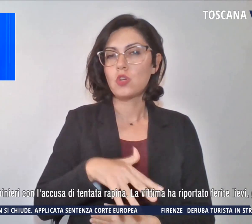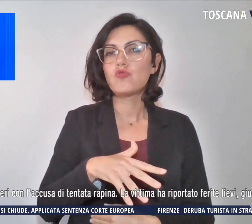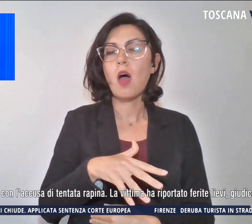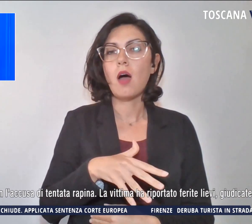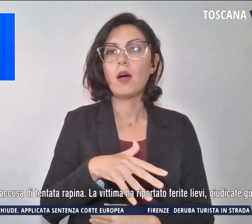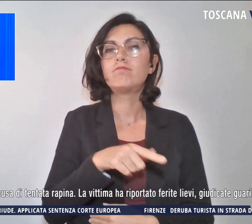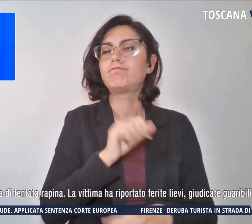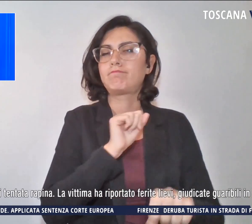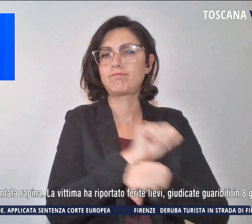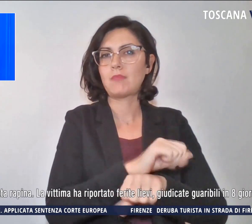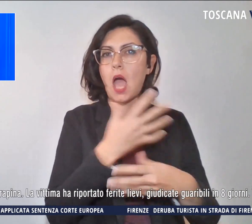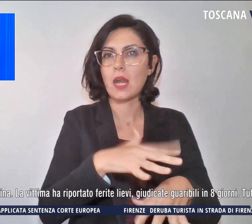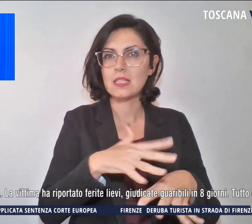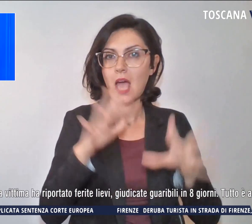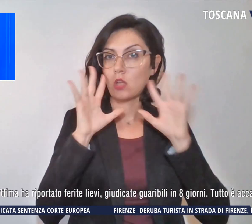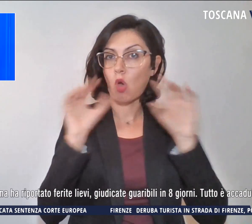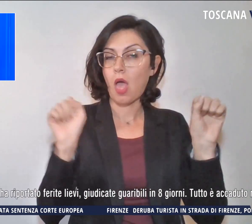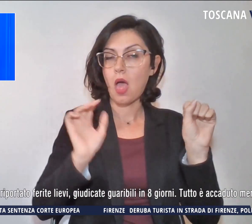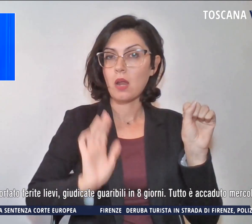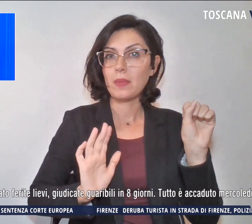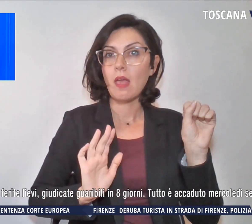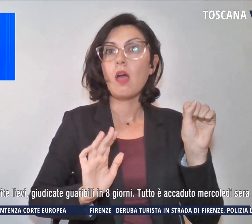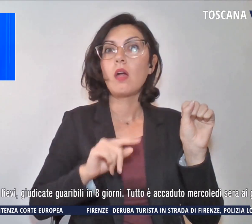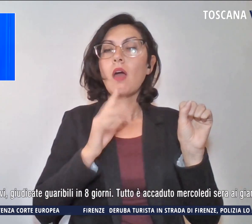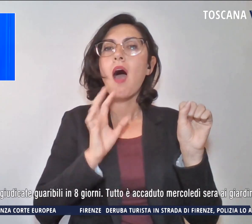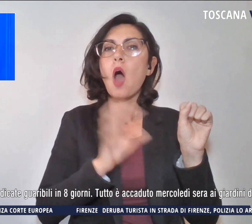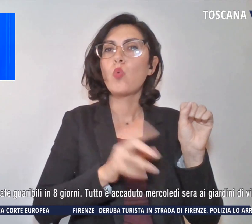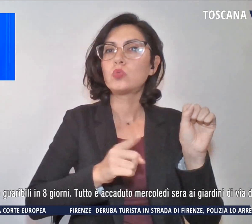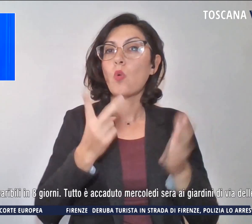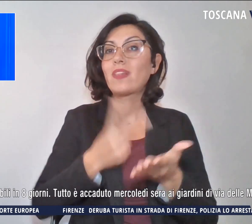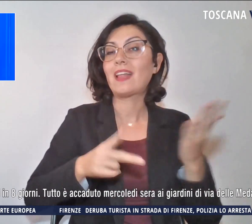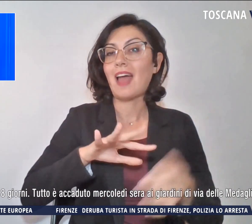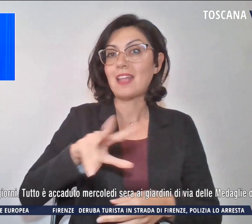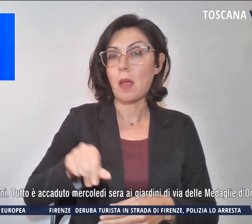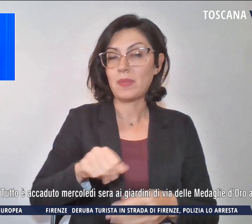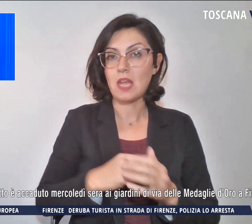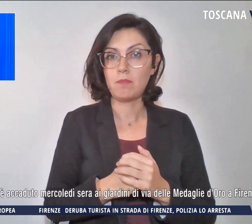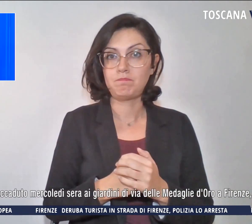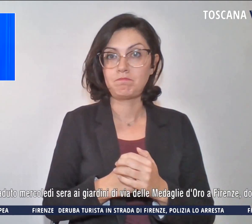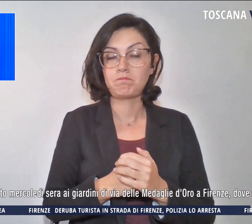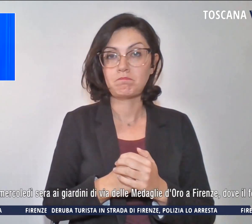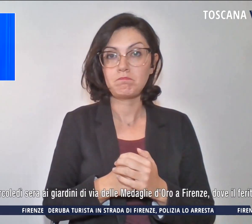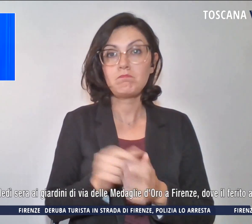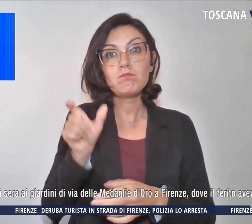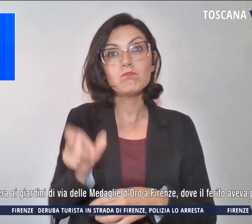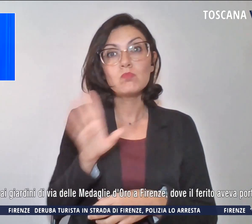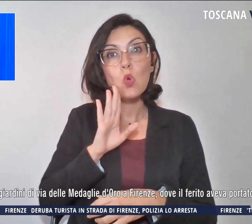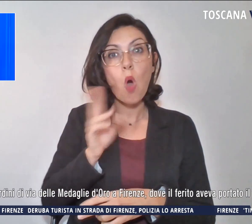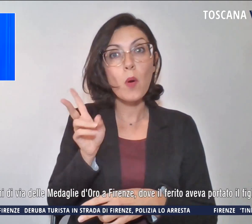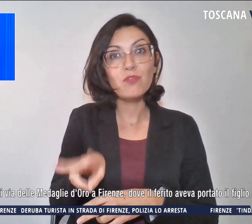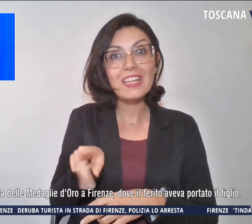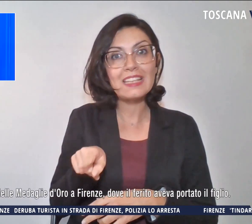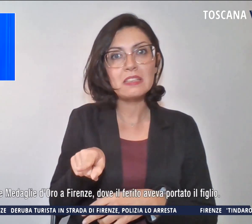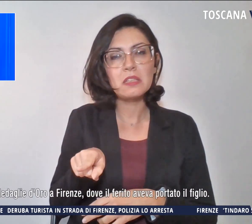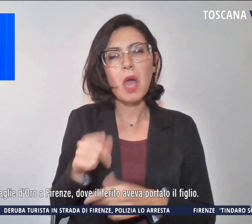arrestato dai carabinieri con l'accusa di tentata rapina. La vittima, per fortuna, ha riportato ferite